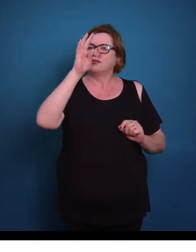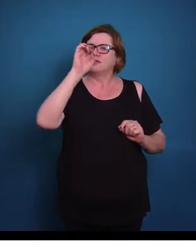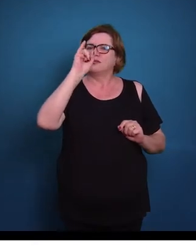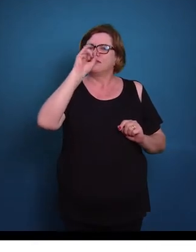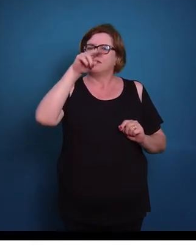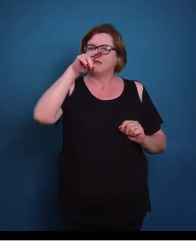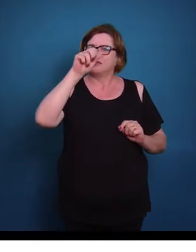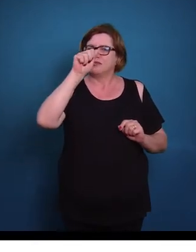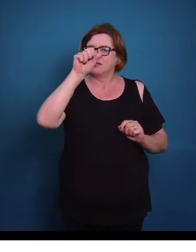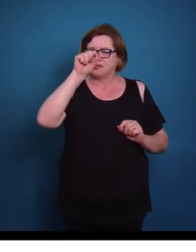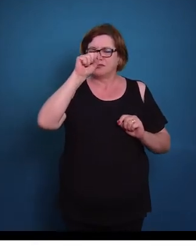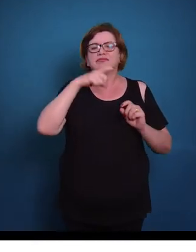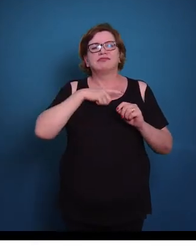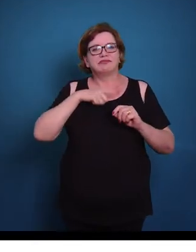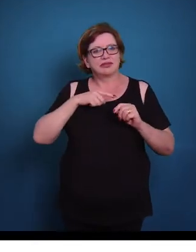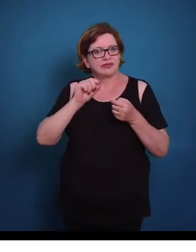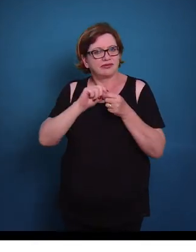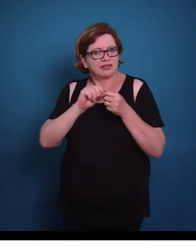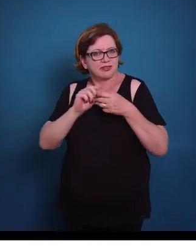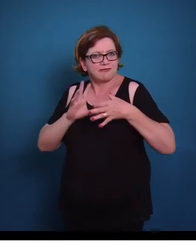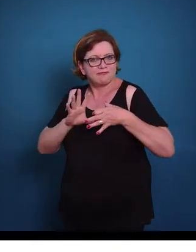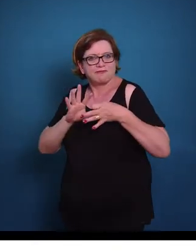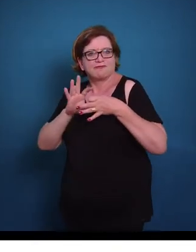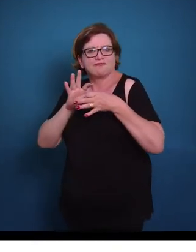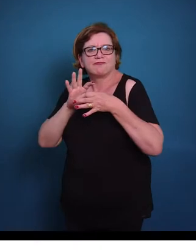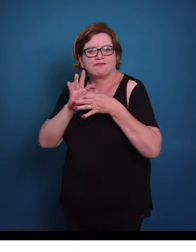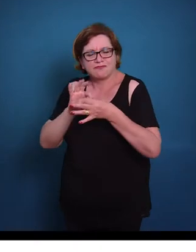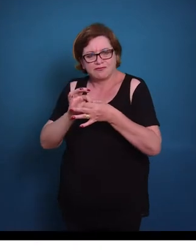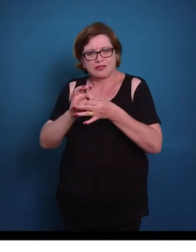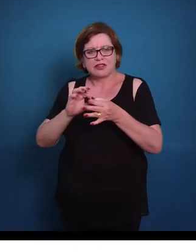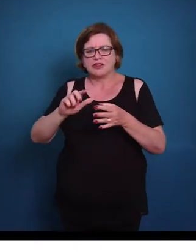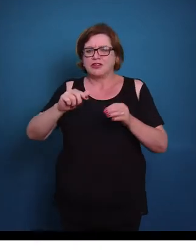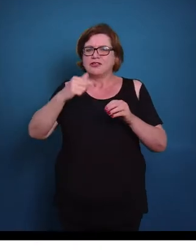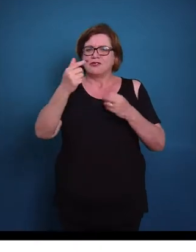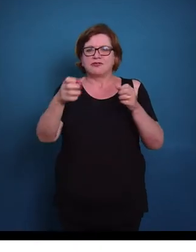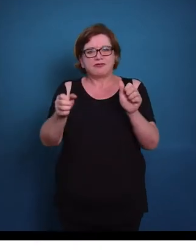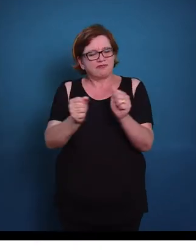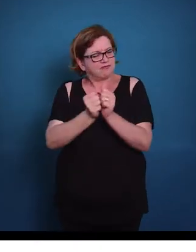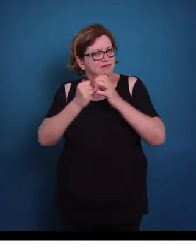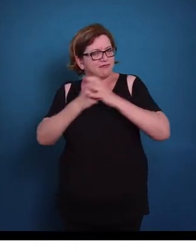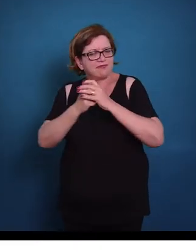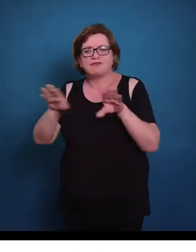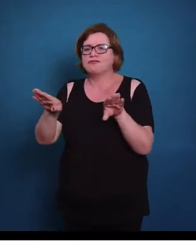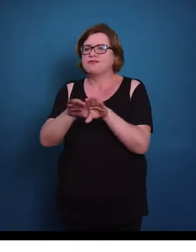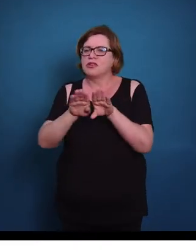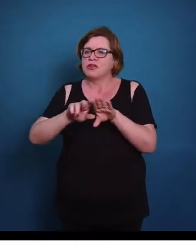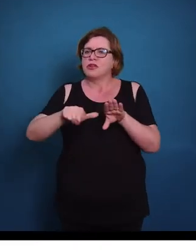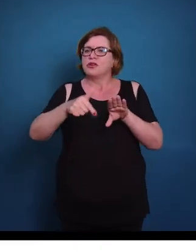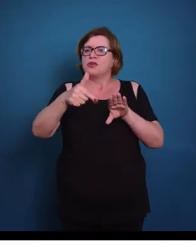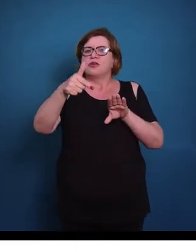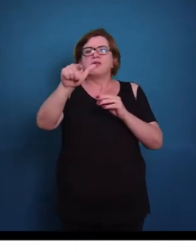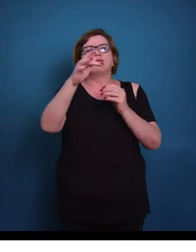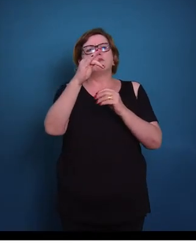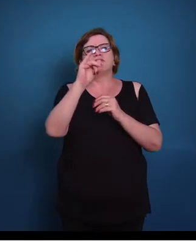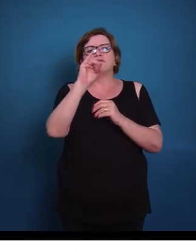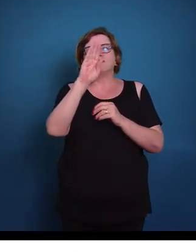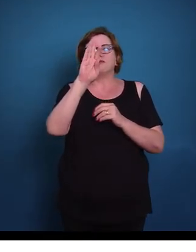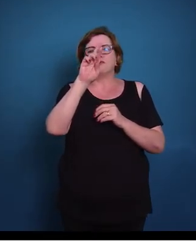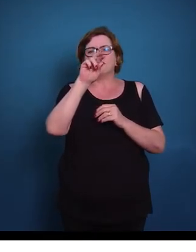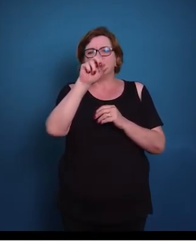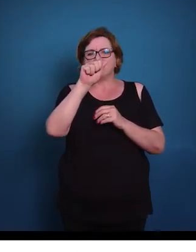entre celas, como também a conexão das celas com outras fibras. Então dando, nesse caso, uma aderência para esse tecido.